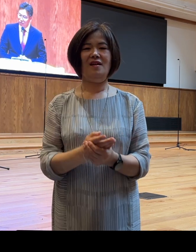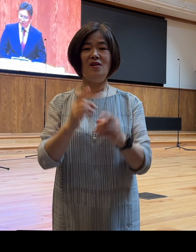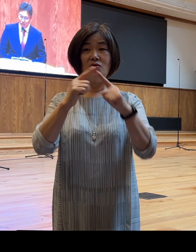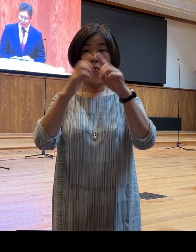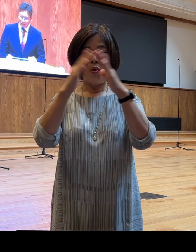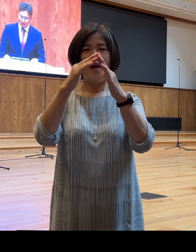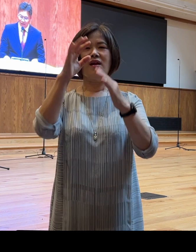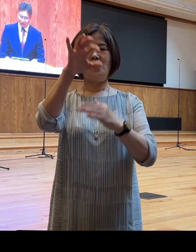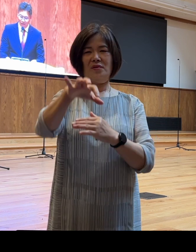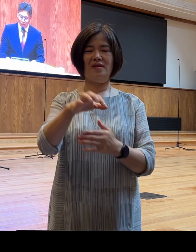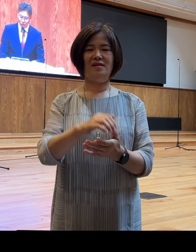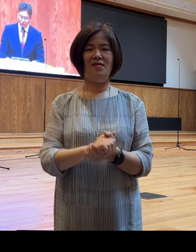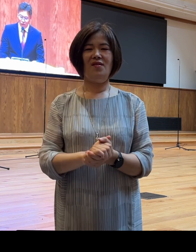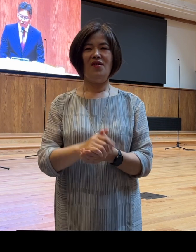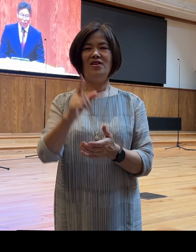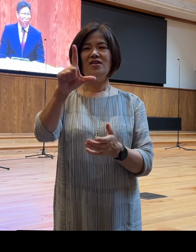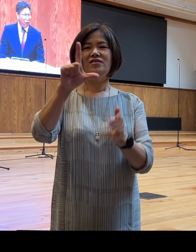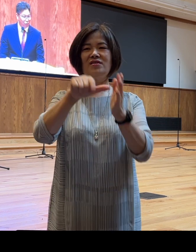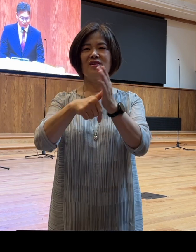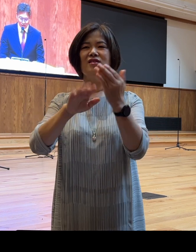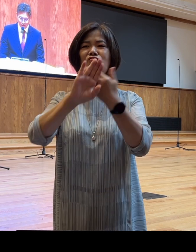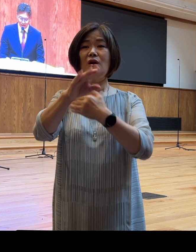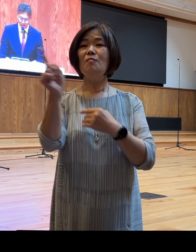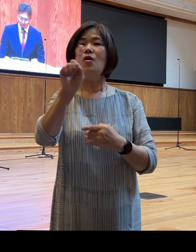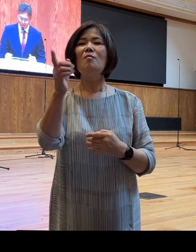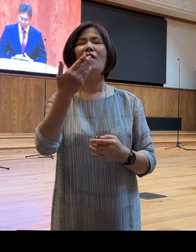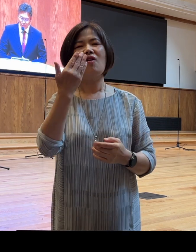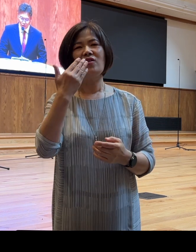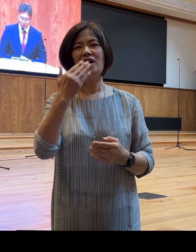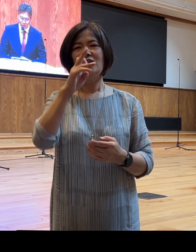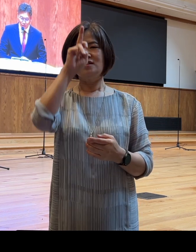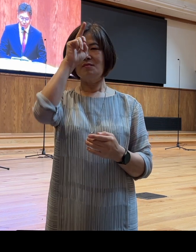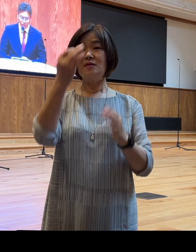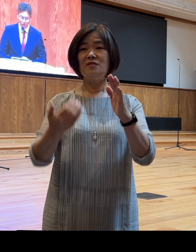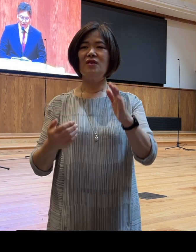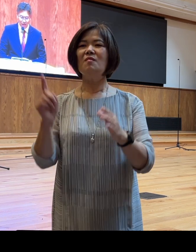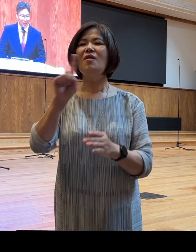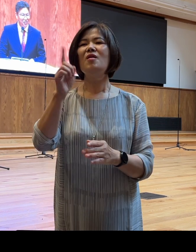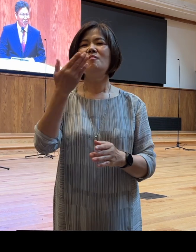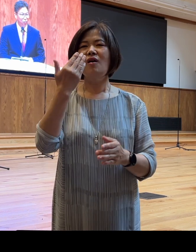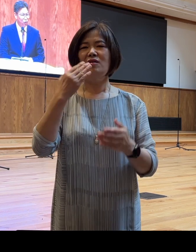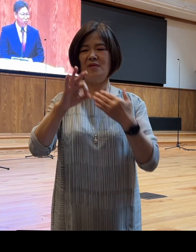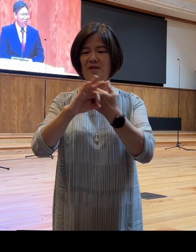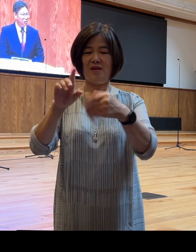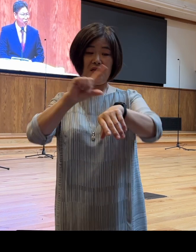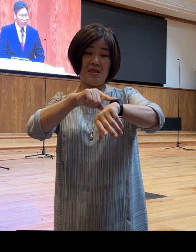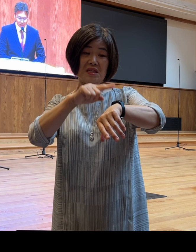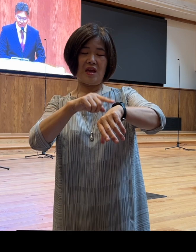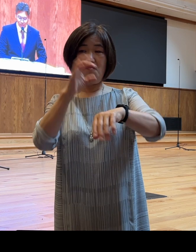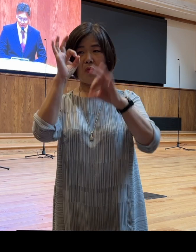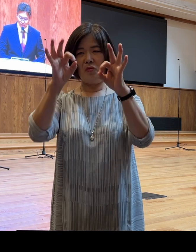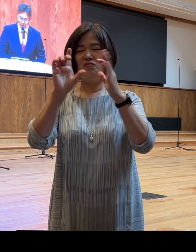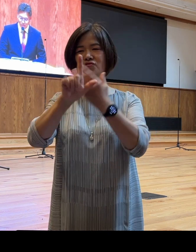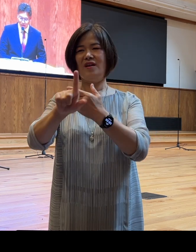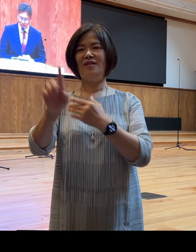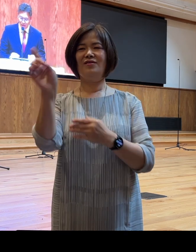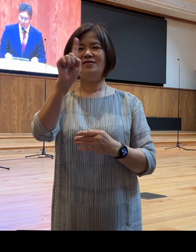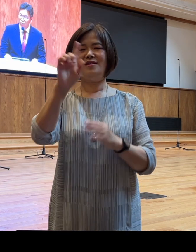6시 이후에 뭘 먹거나 점심 전에 뭘 먹으면 시계를 보신 후에 어떤 분이 이렇게 말씀하십니다 목사님